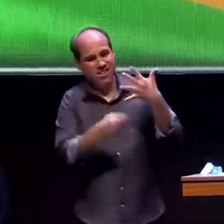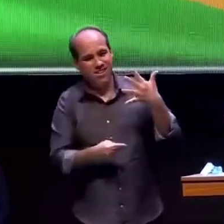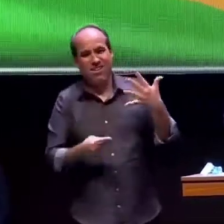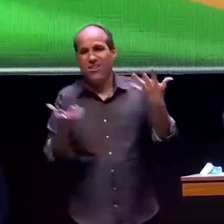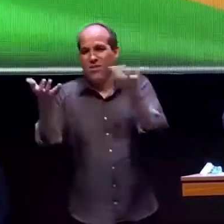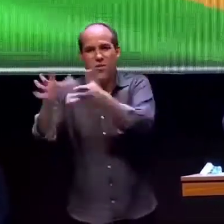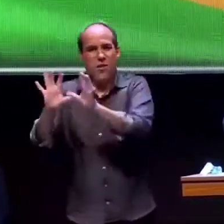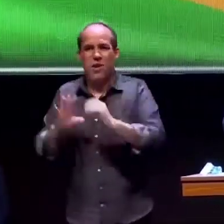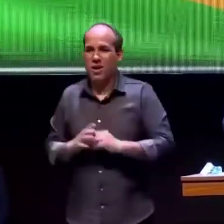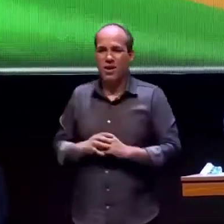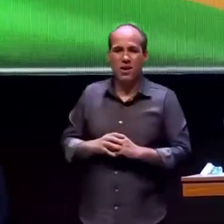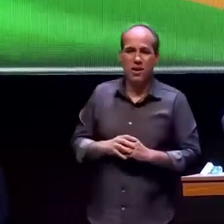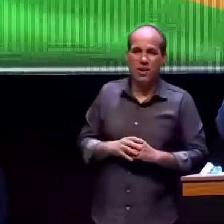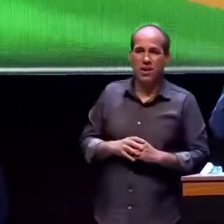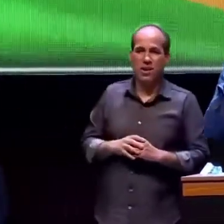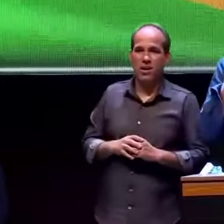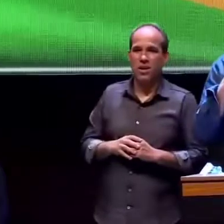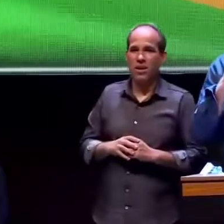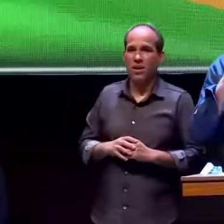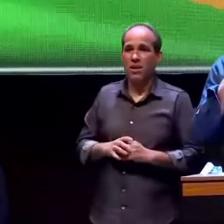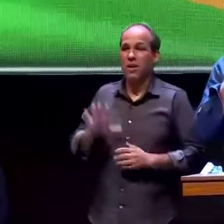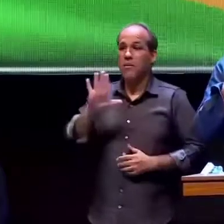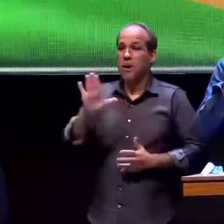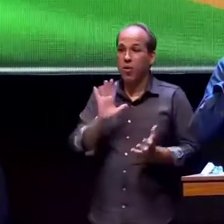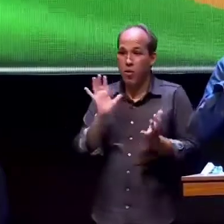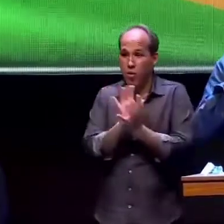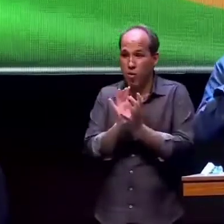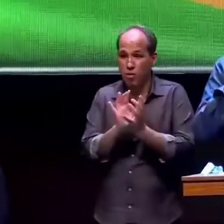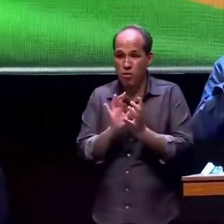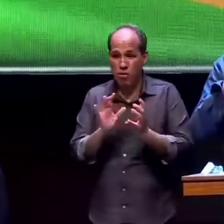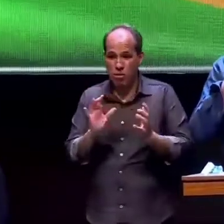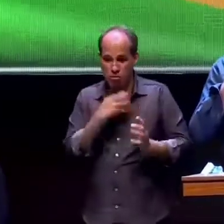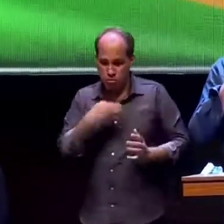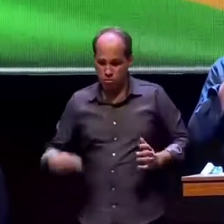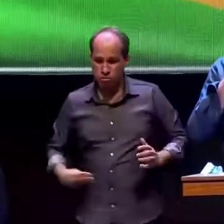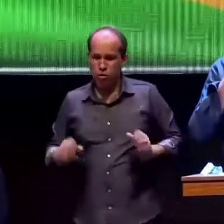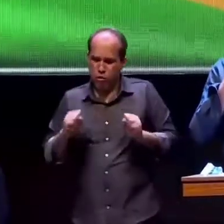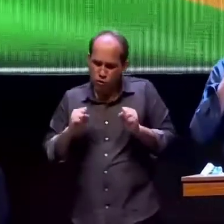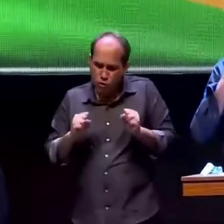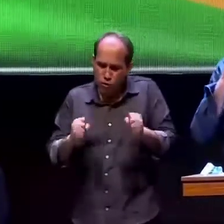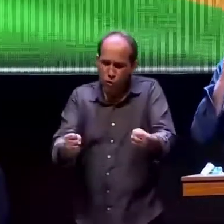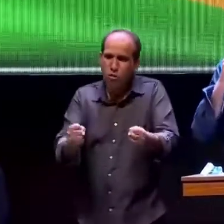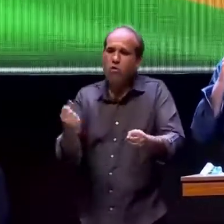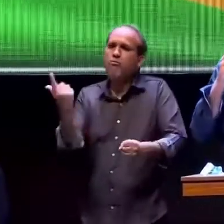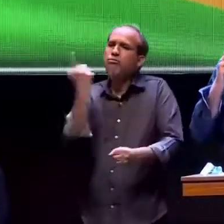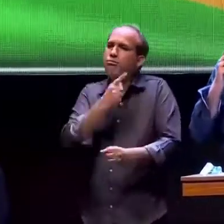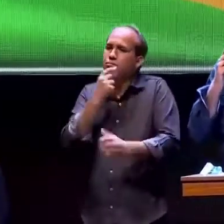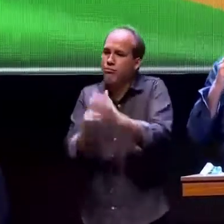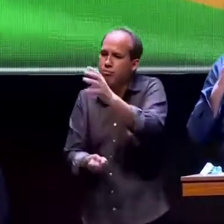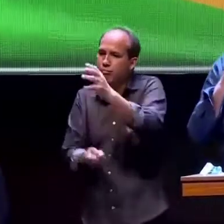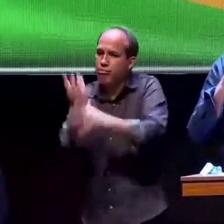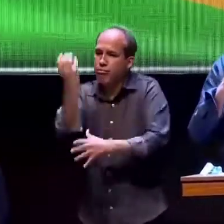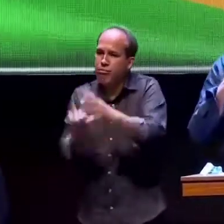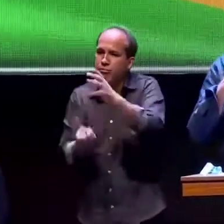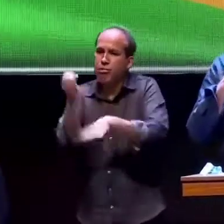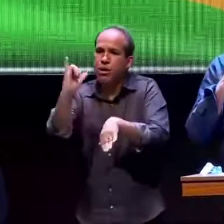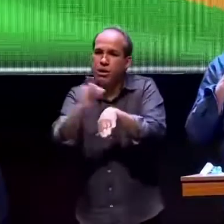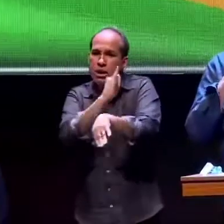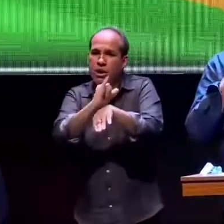dado ao time que tínhamos do nosso lado conseguimos implementar medidas